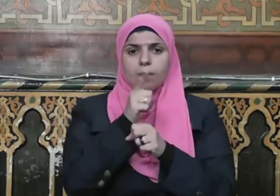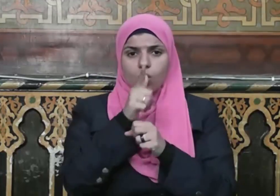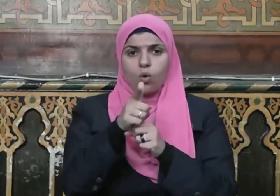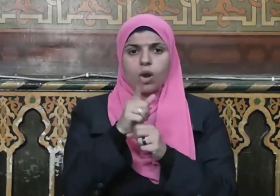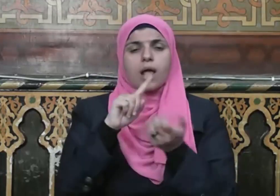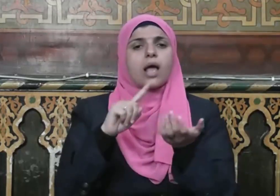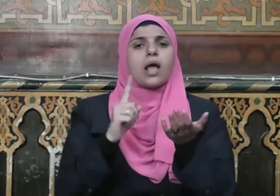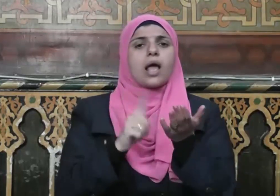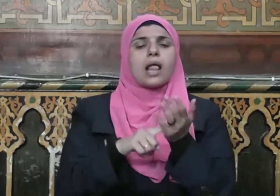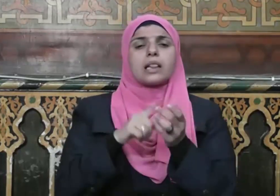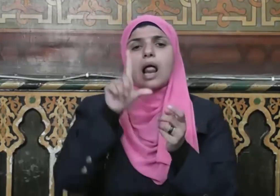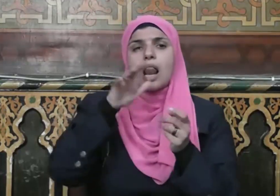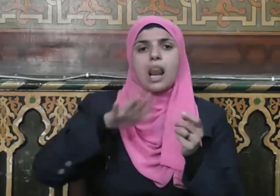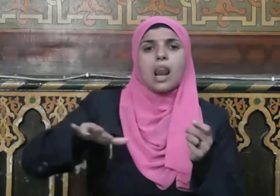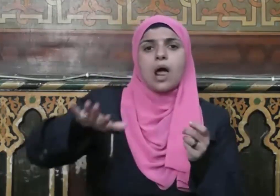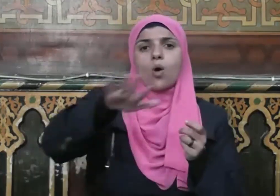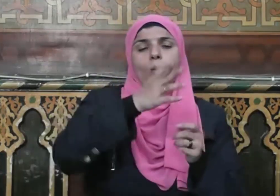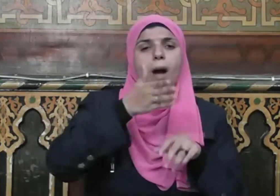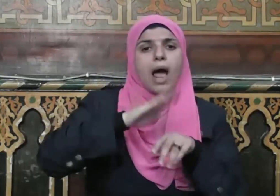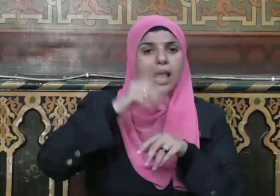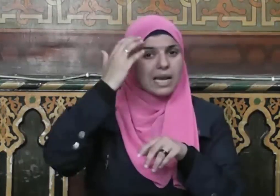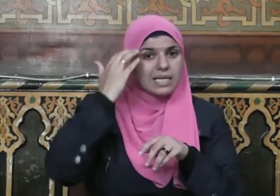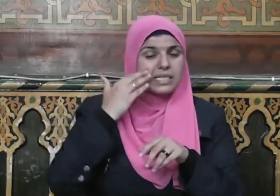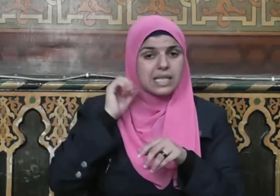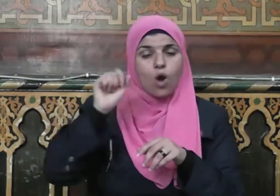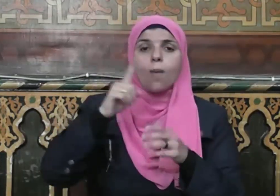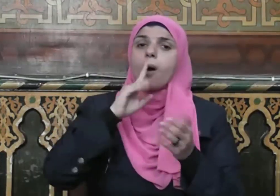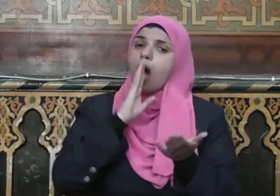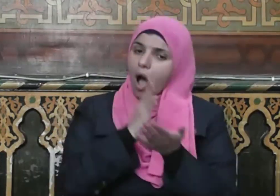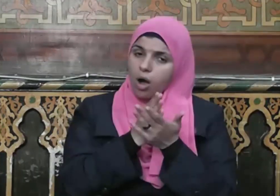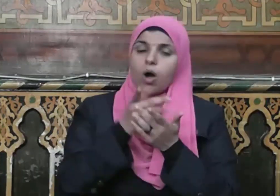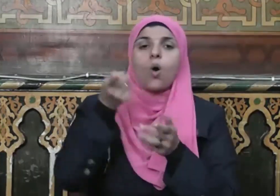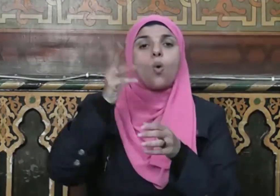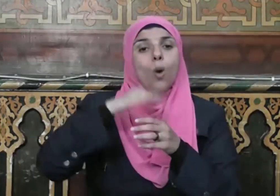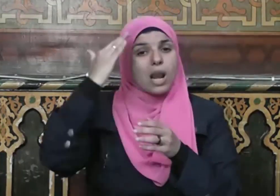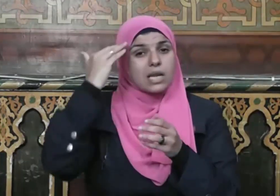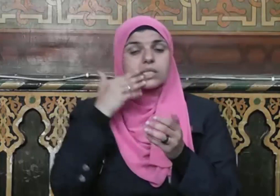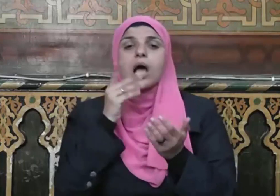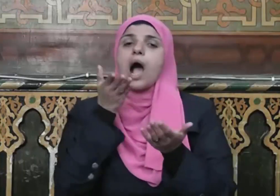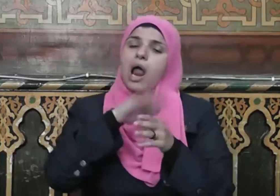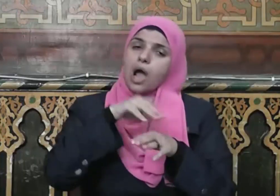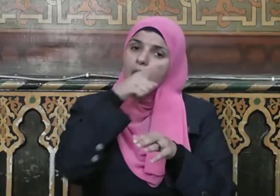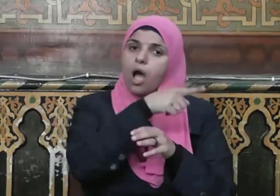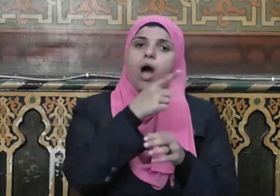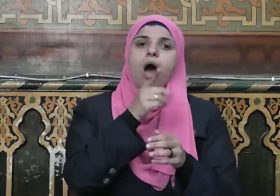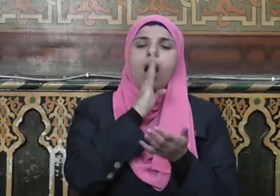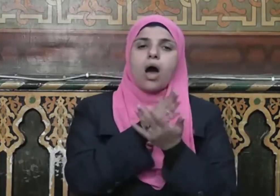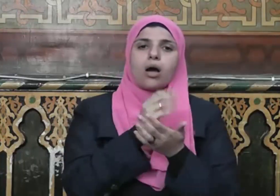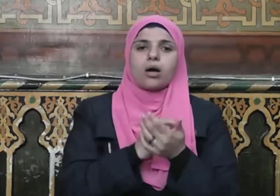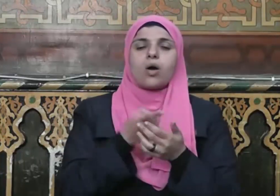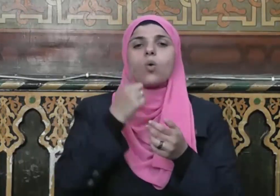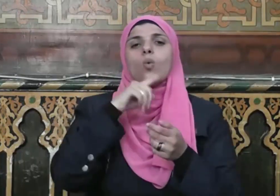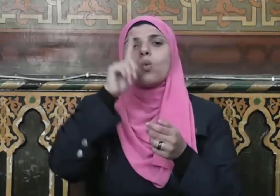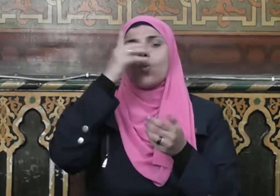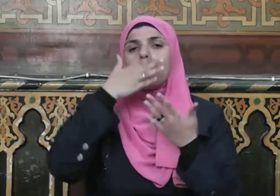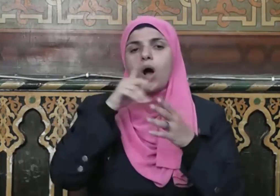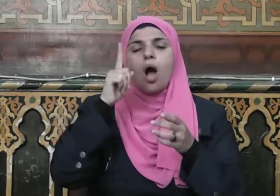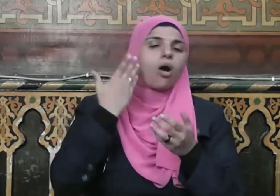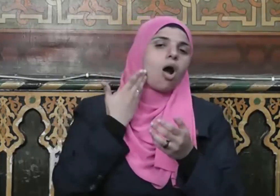عليه وسلم فإن لكم على نسائكم حقاً ولهن عليكم حقاً ولقد